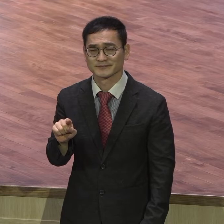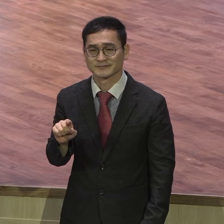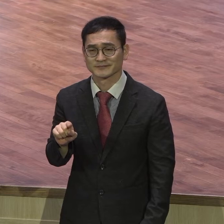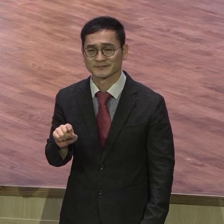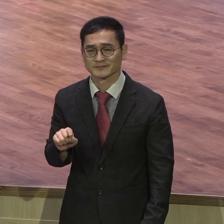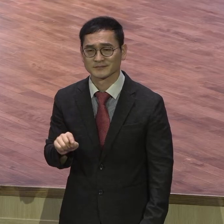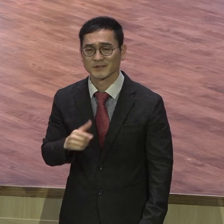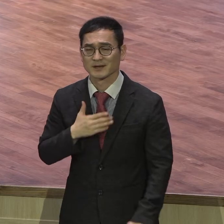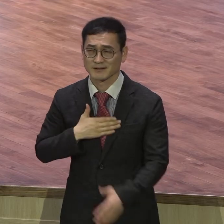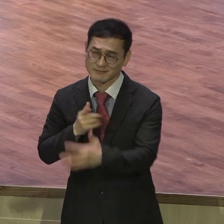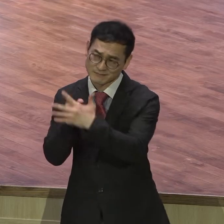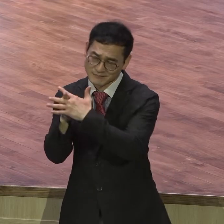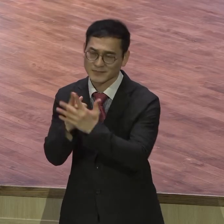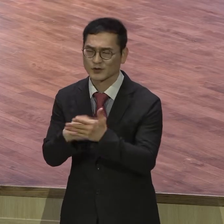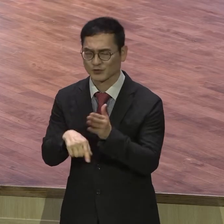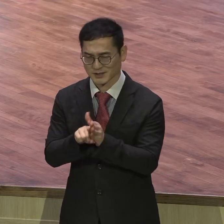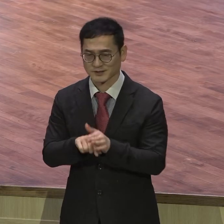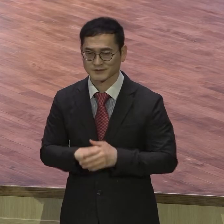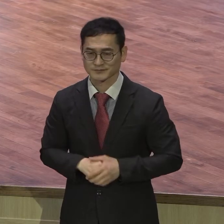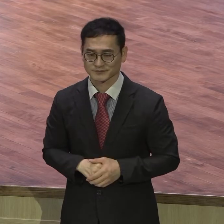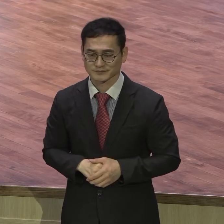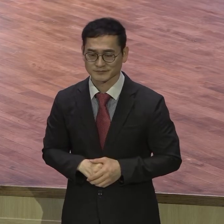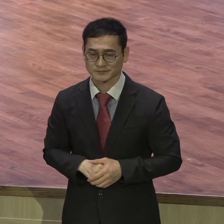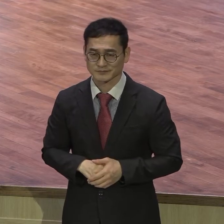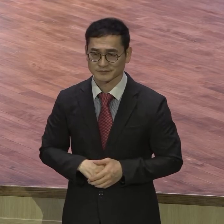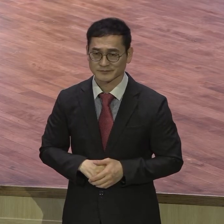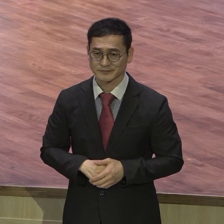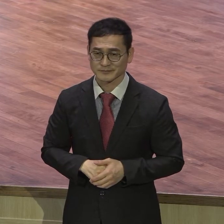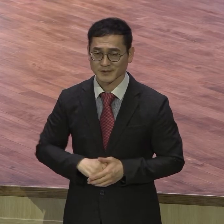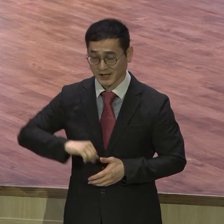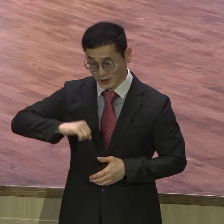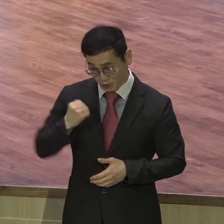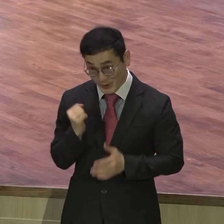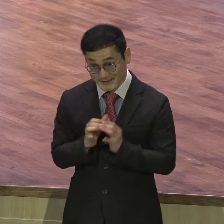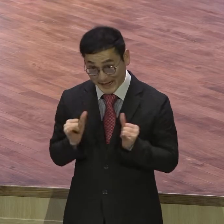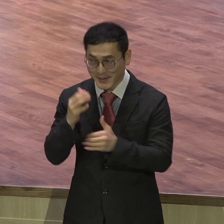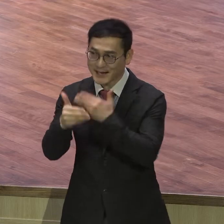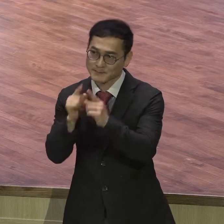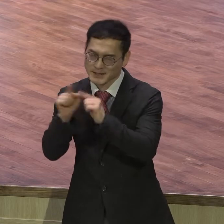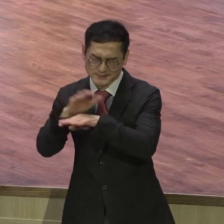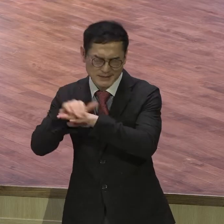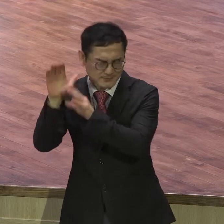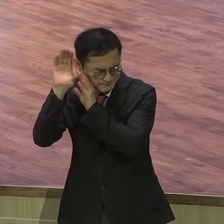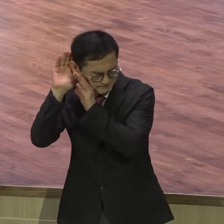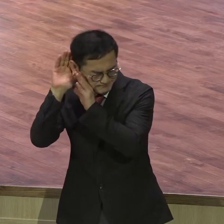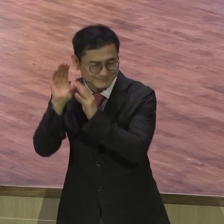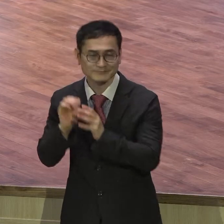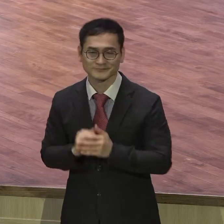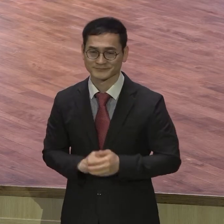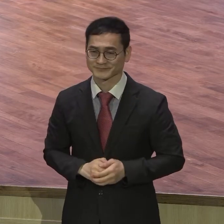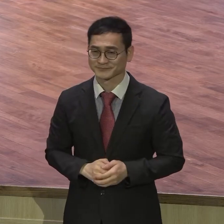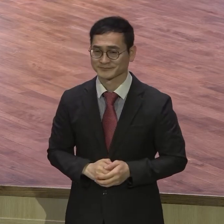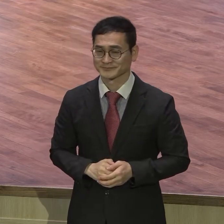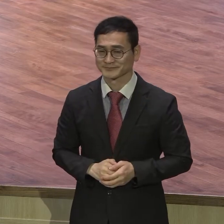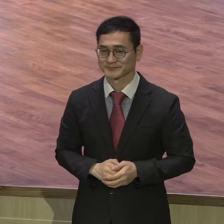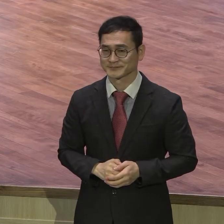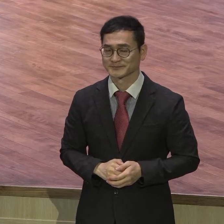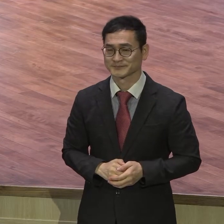그렇죠. 순종 안 하는 사람은 듣지도 않지요. 하나님의 말씀을 순종하려고 예배를 드리는데 우리가